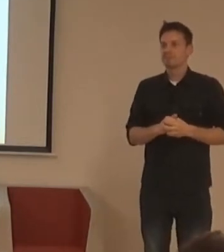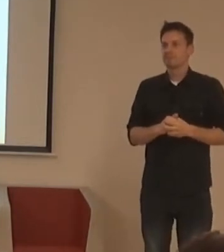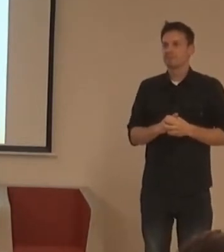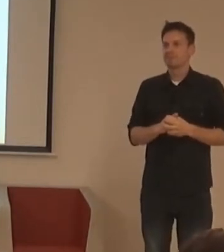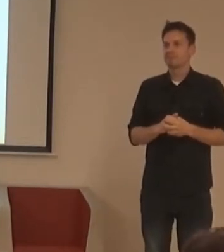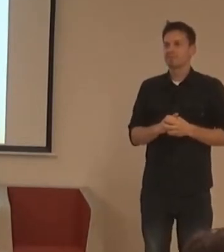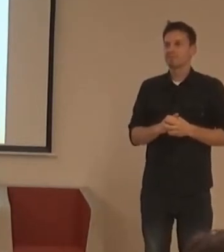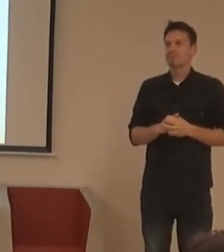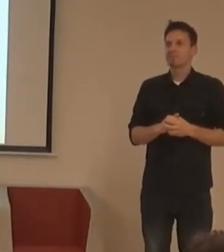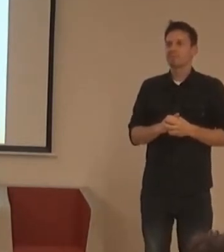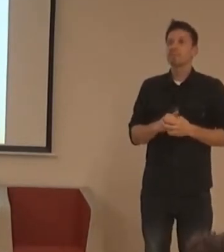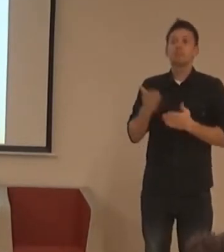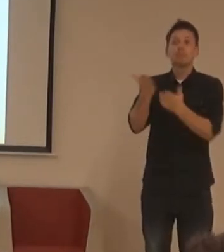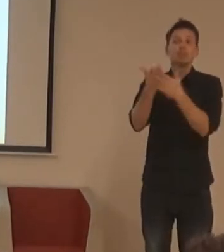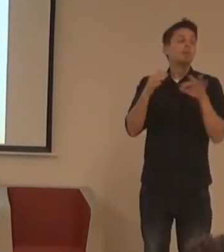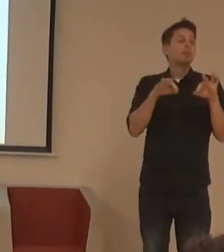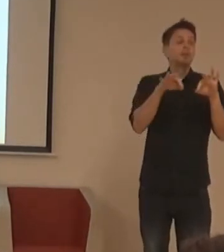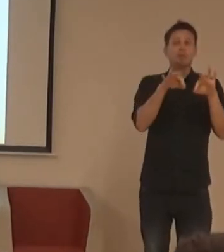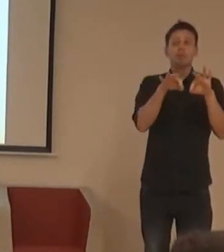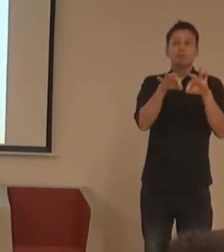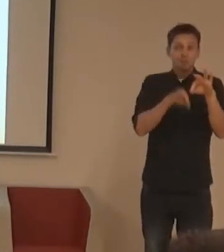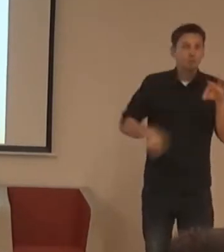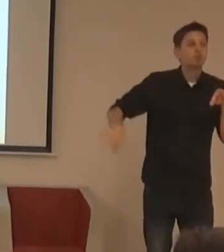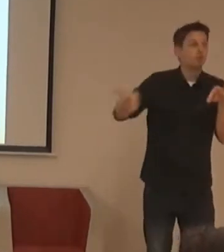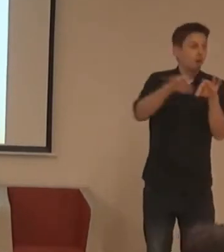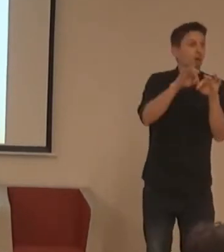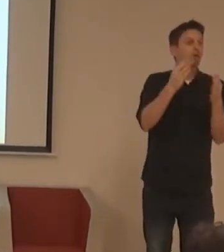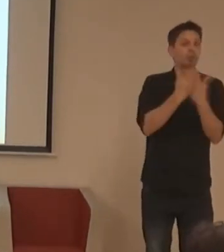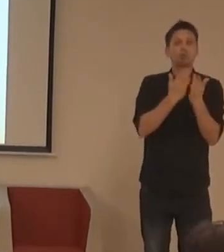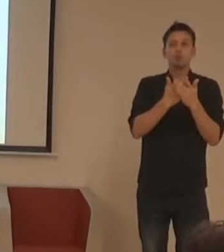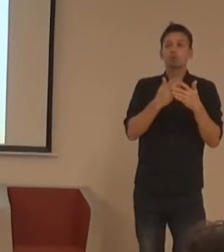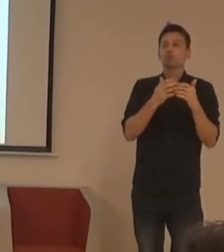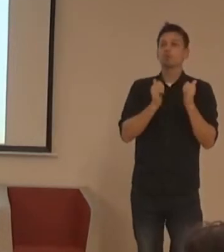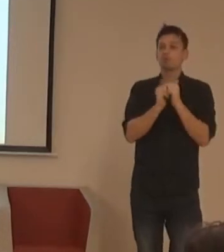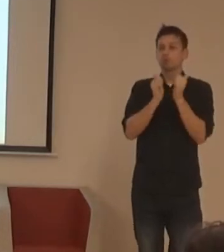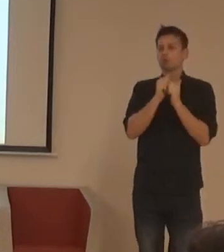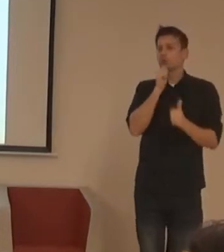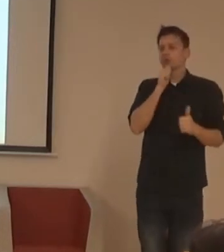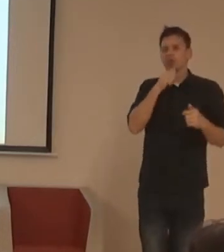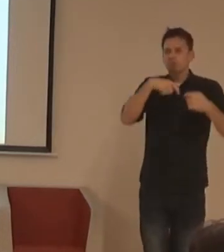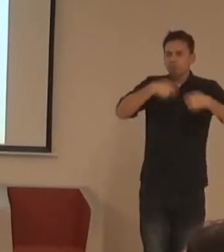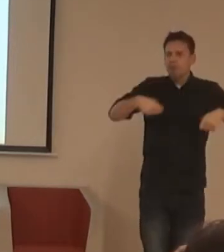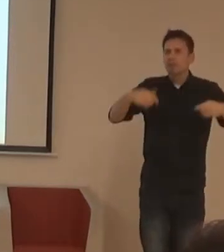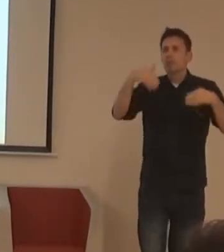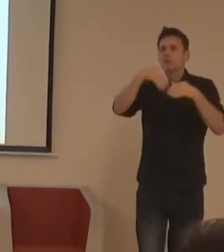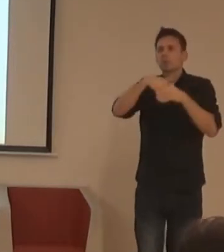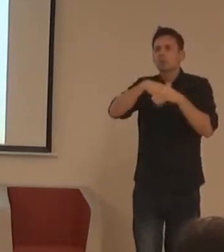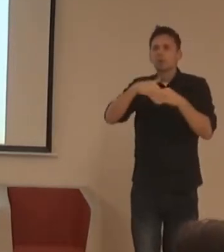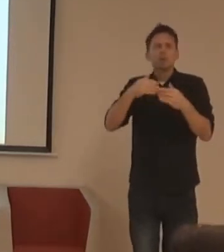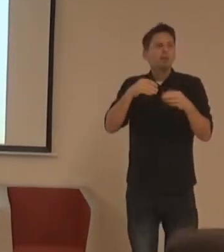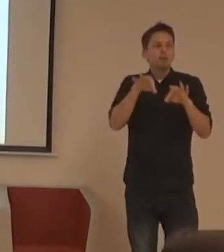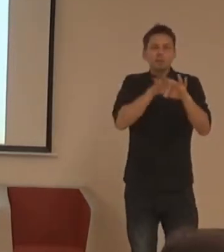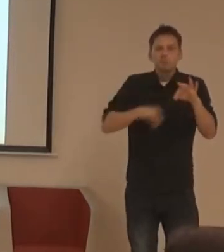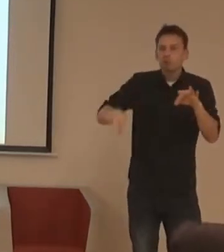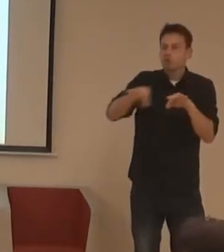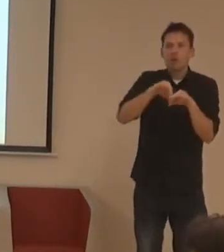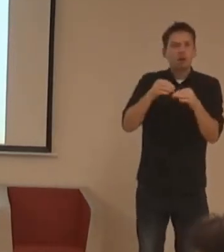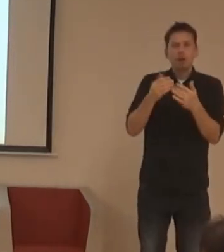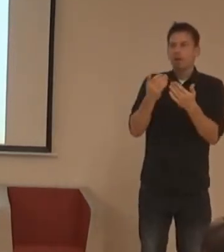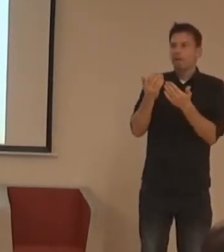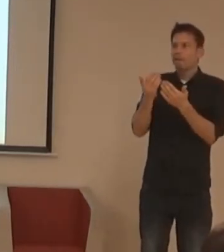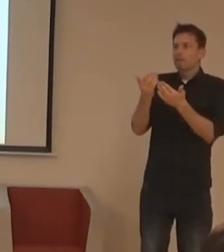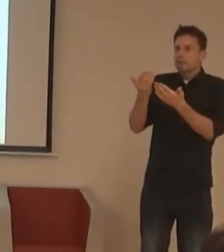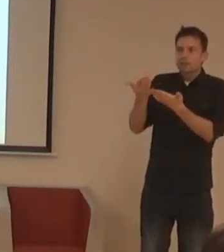Jo, všem s Indokštěm vůčkou udělalo mnoho zkušeností, ale ve směr s tom, že jsem ji nedostal, i když to bylo uvedeno na